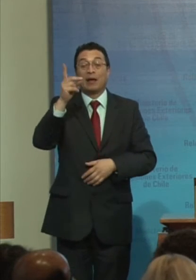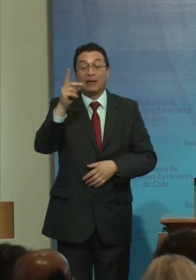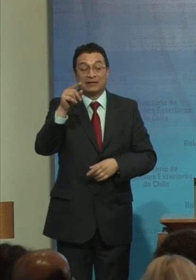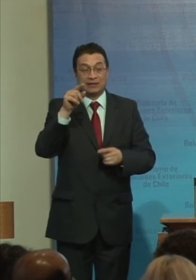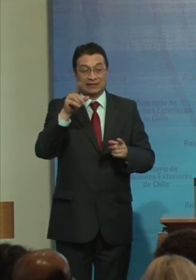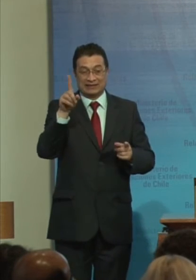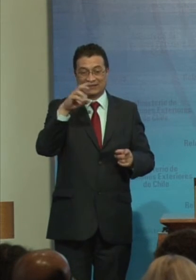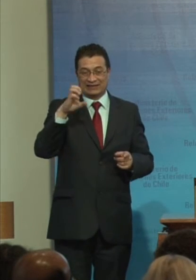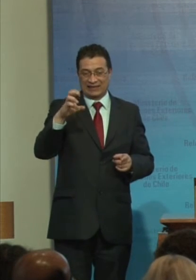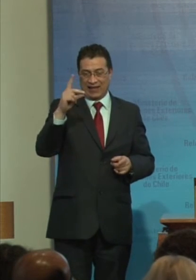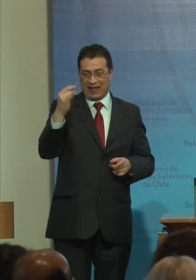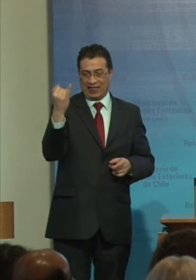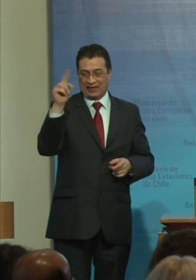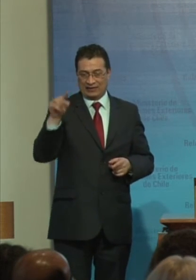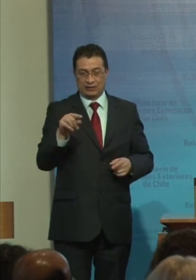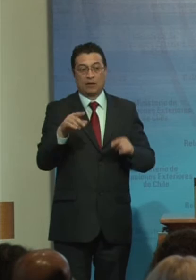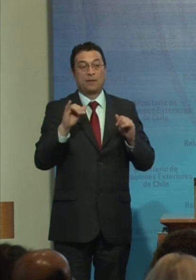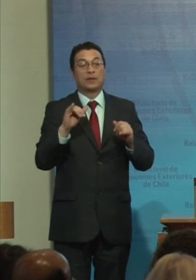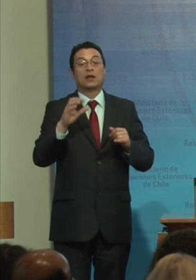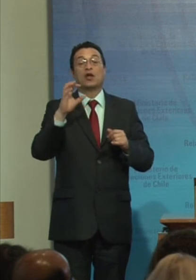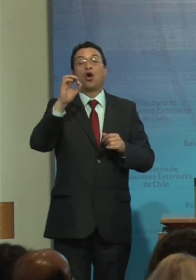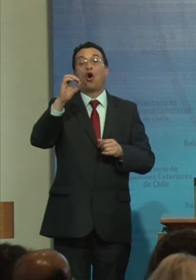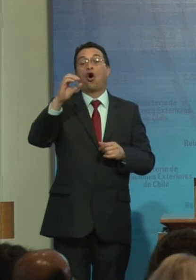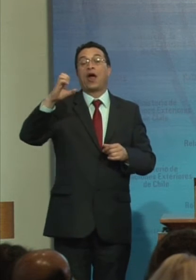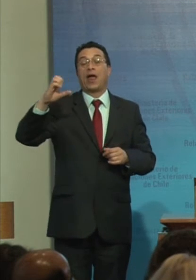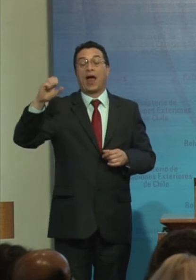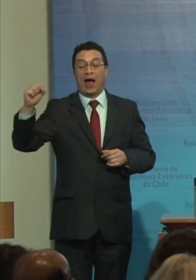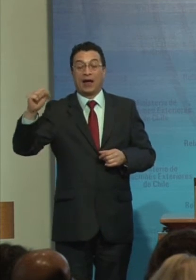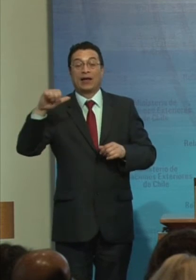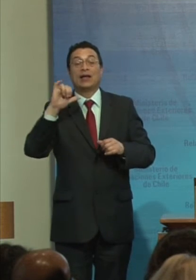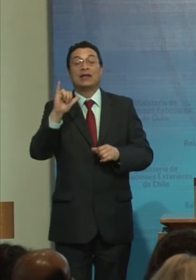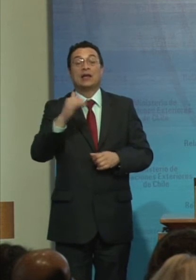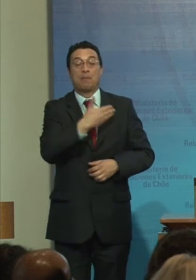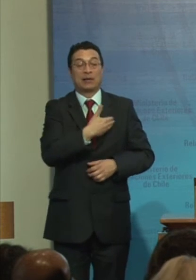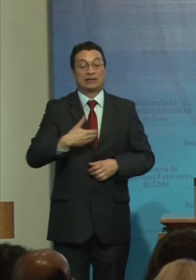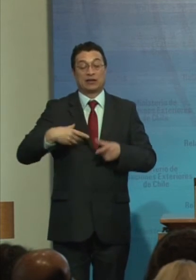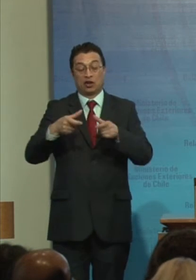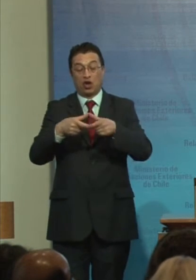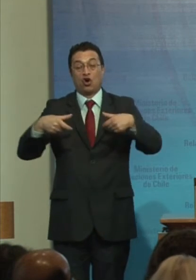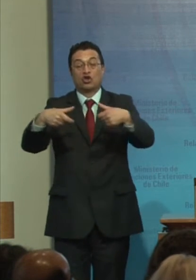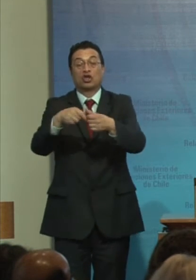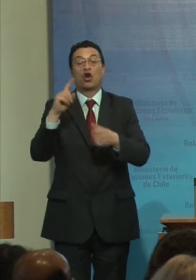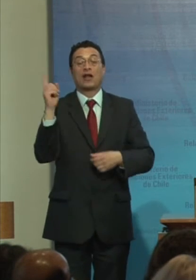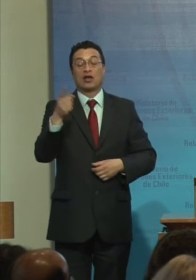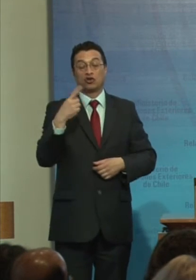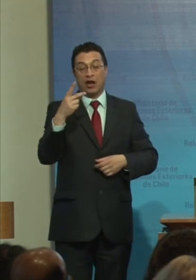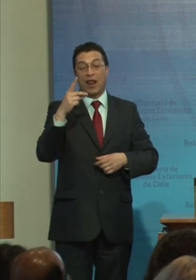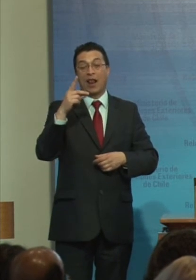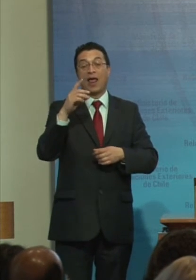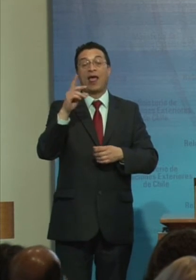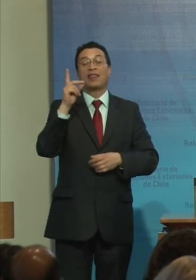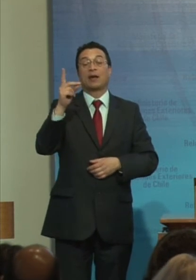CEDIS De la Organización De los Estados Americanos Y presidente Del Consejo Nacional De Discapacidad De Colombia